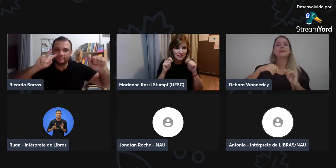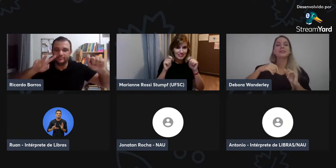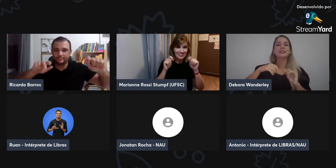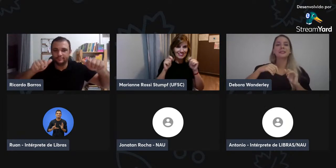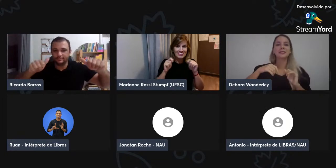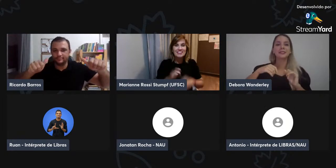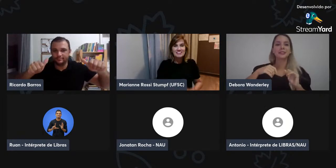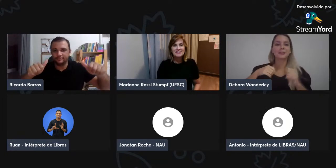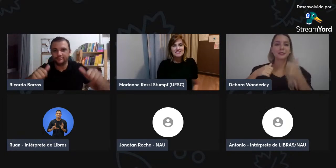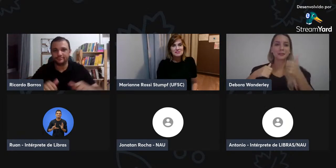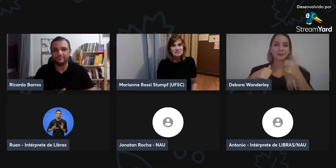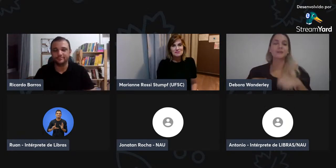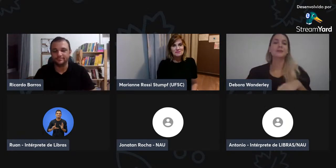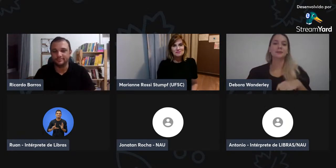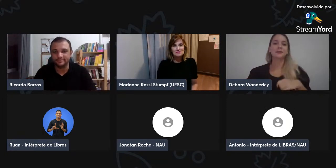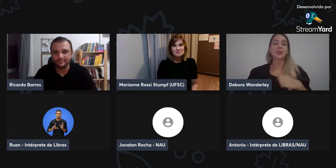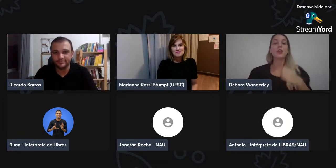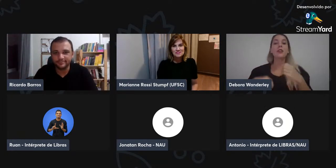isso?